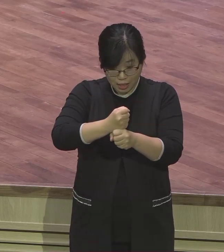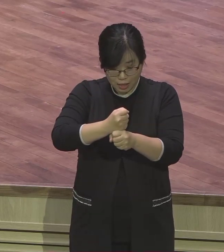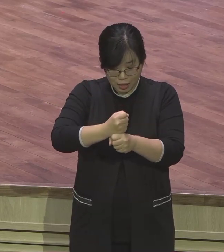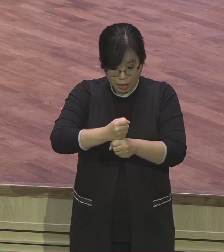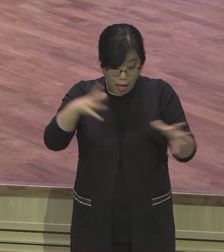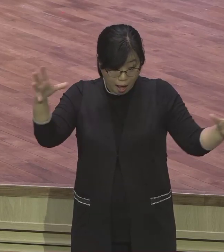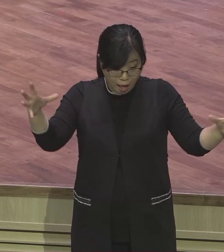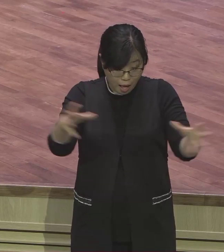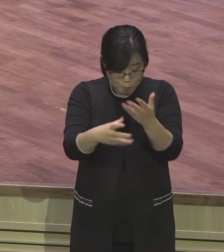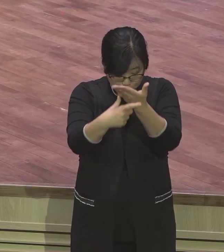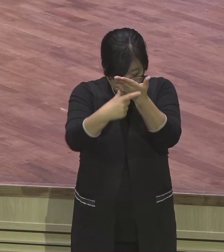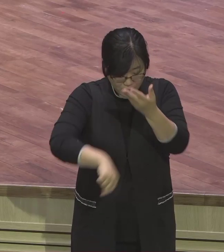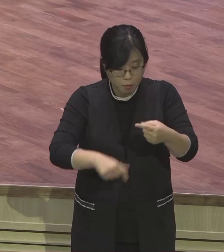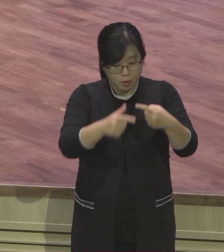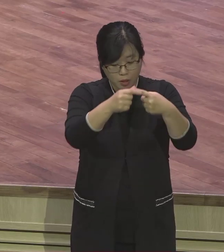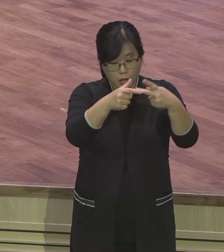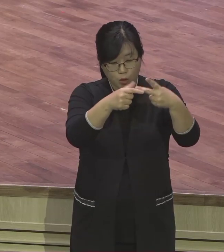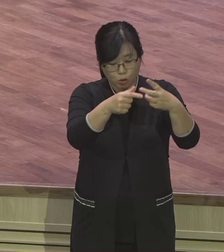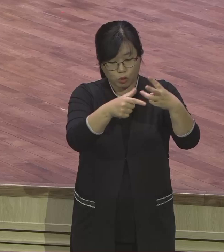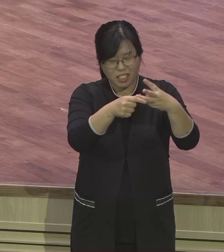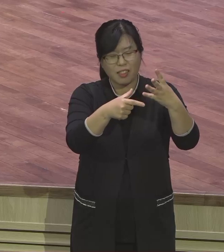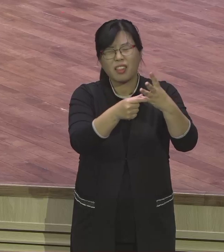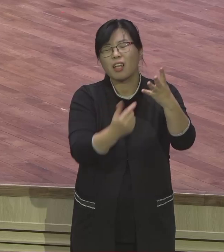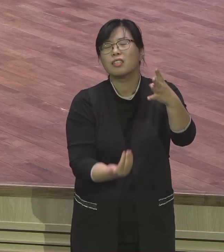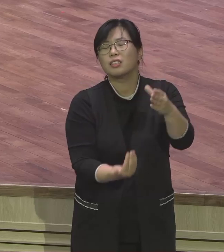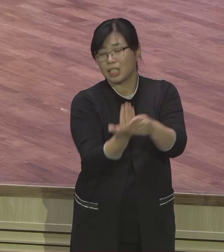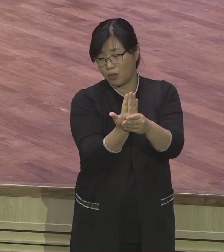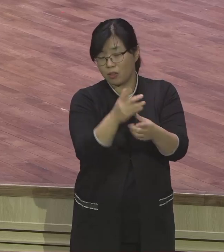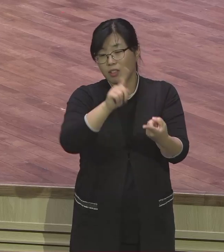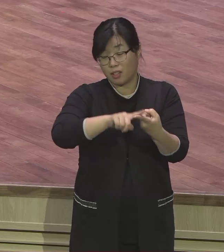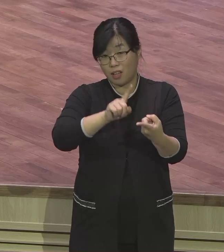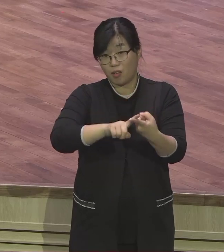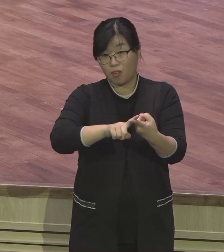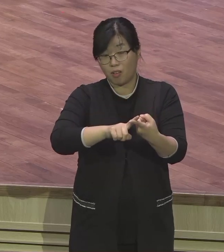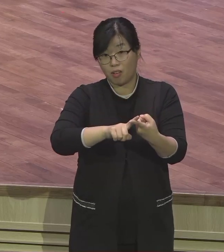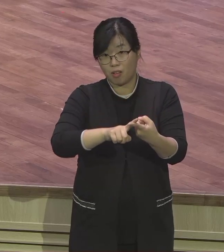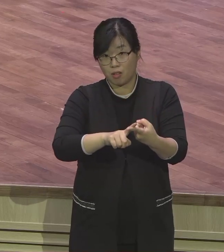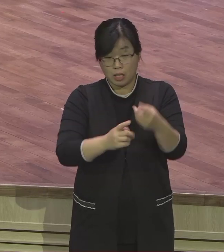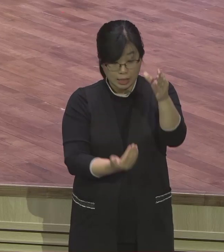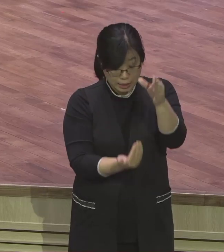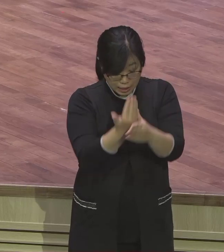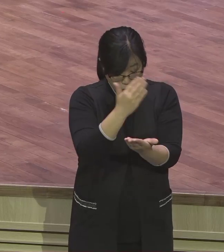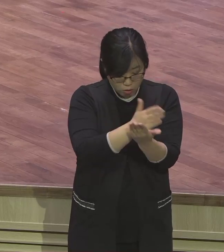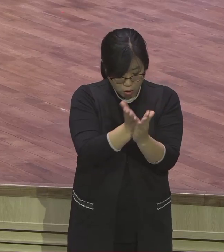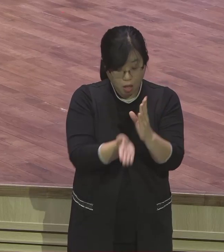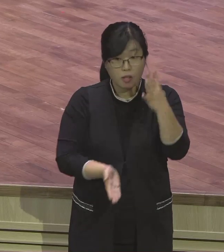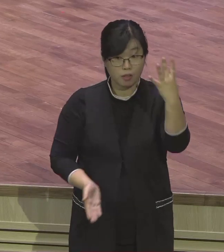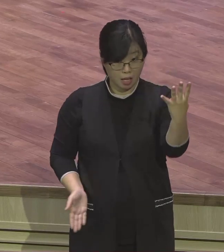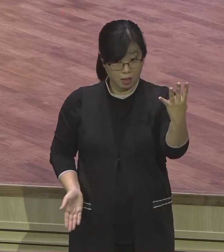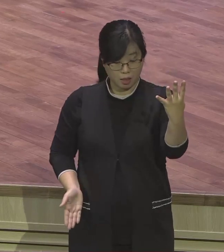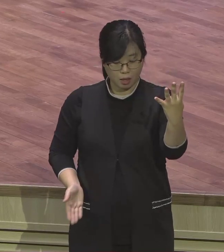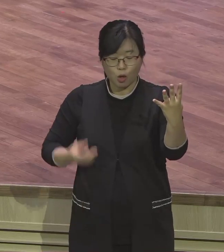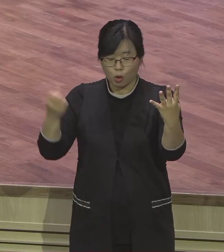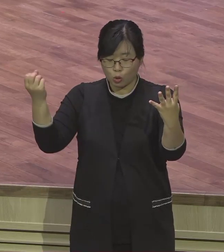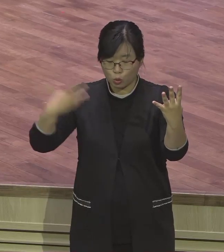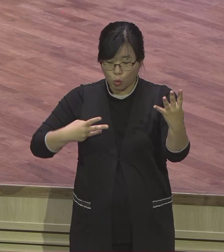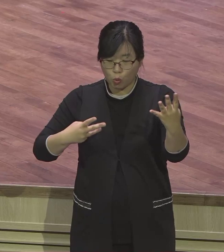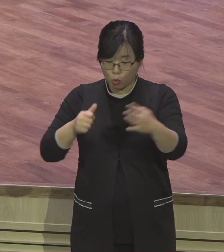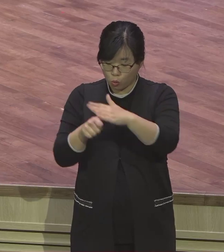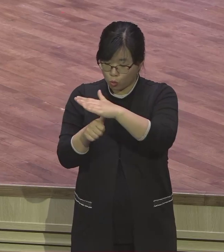스토리를 보게 되면 장세기가 다 파악이 되죠. 내